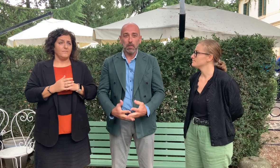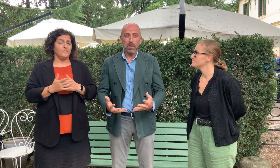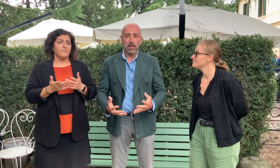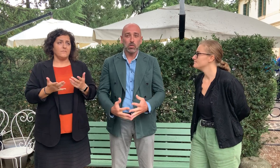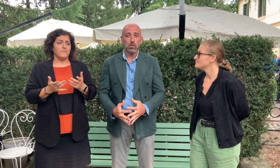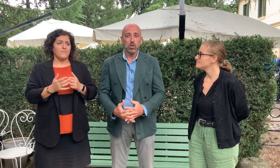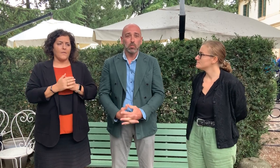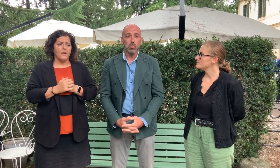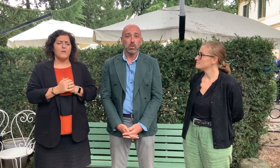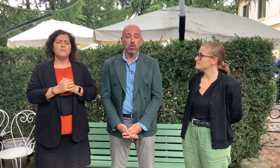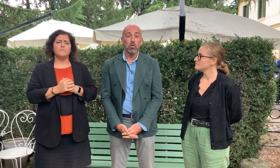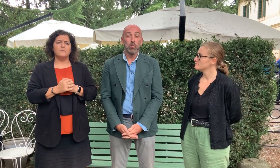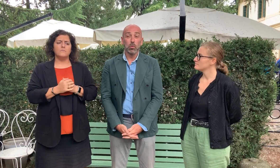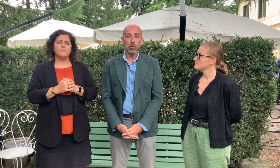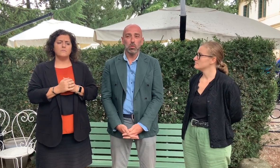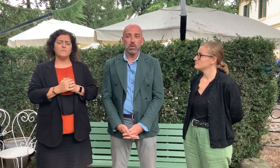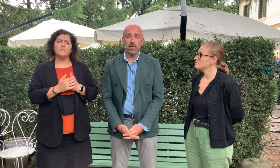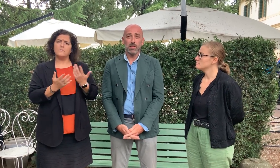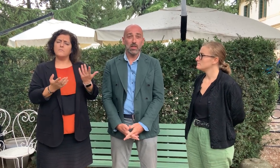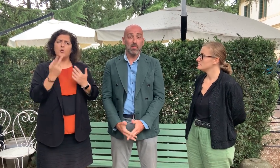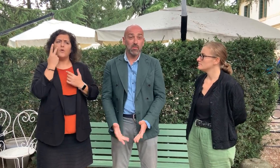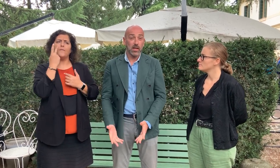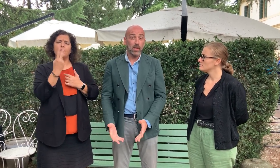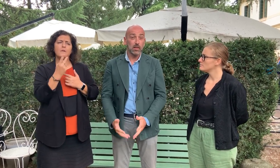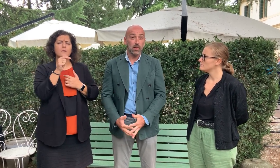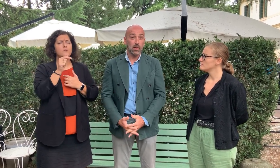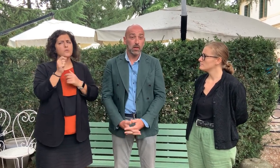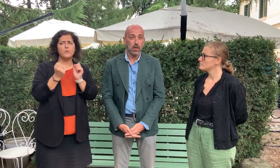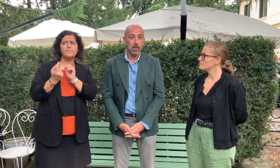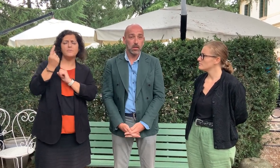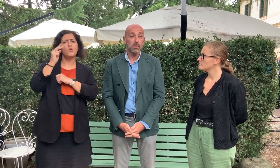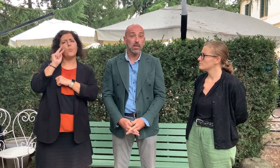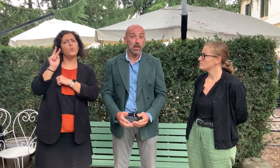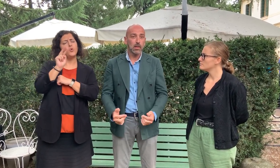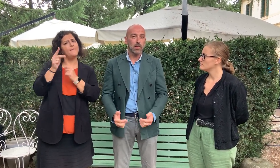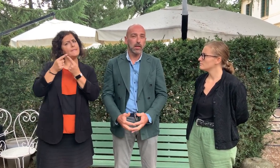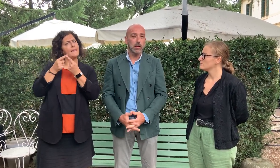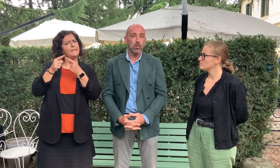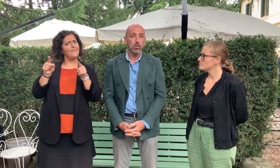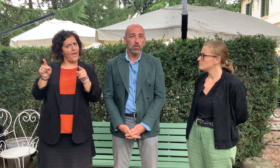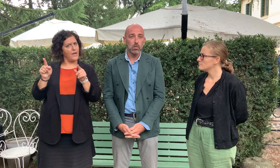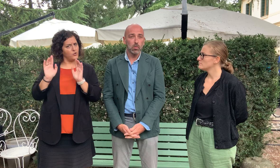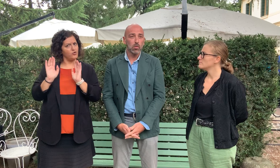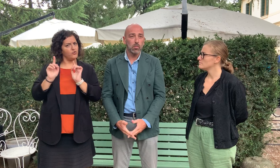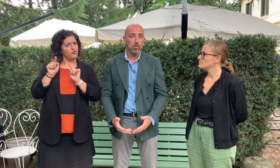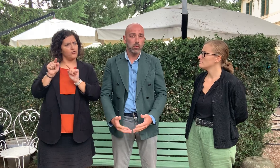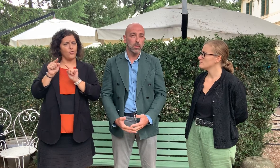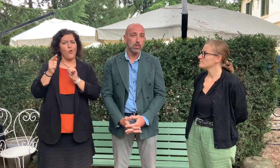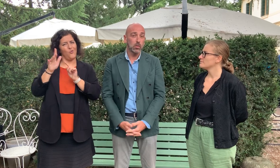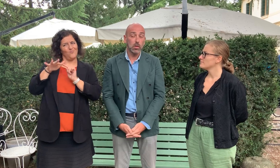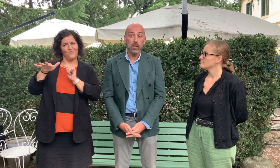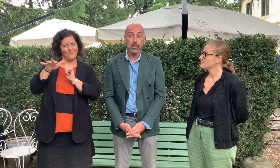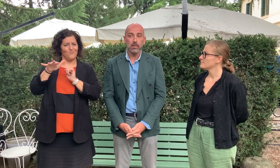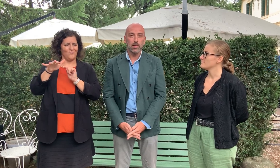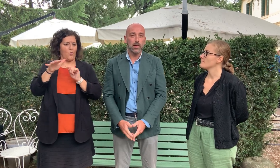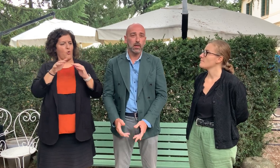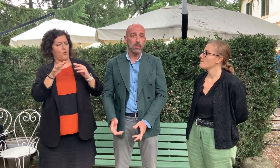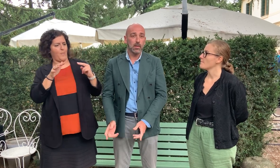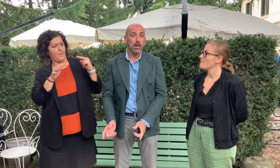immerso, diciamo così, un gruppo di vista differente, sia all'interno dei soldi, sia tra